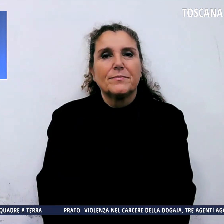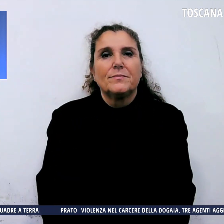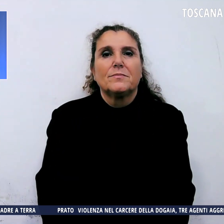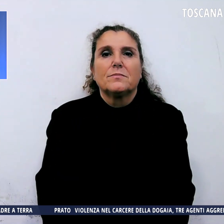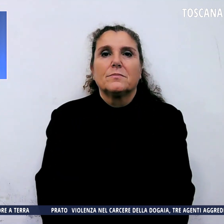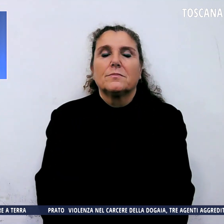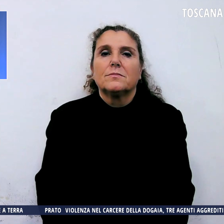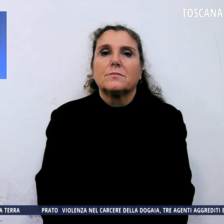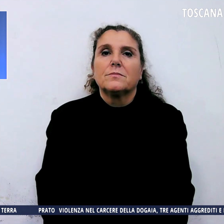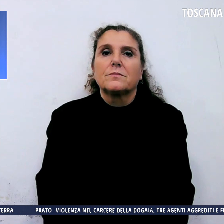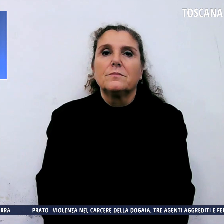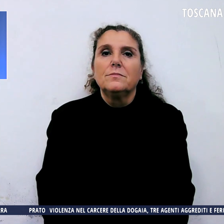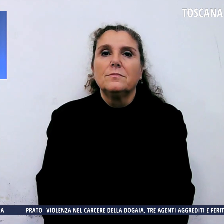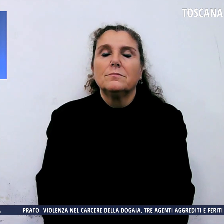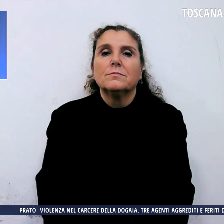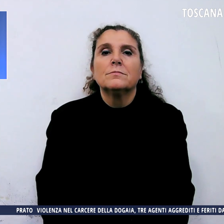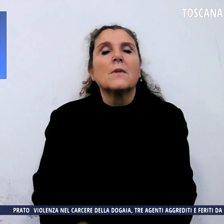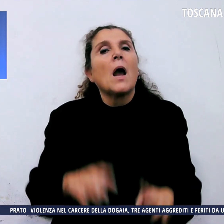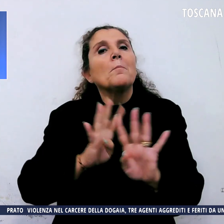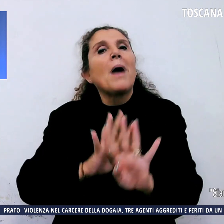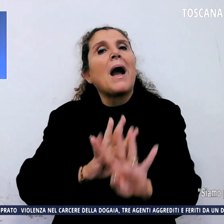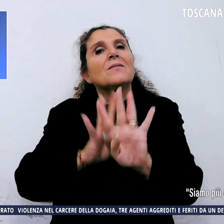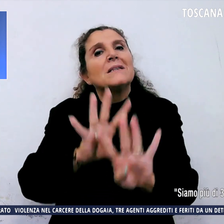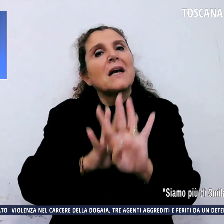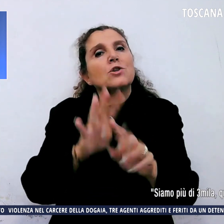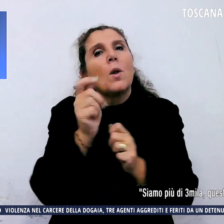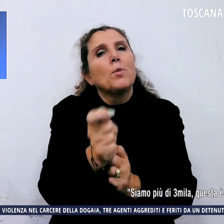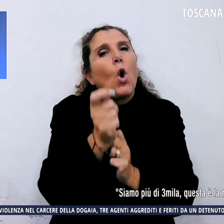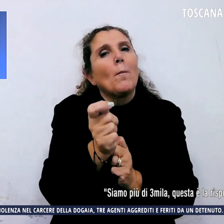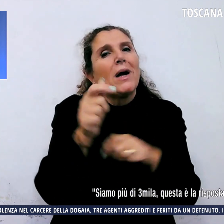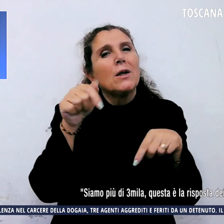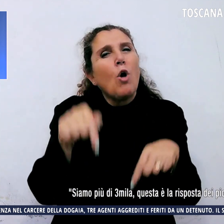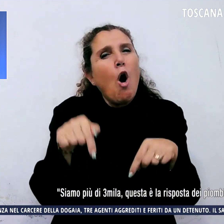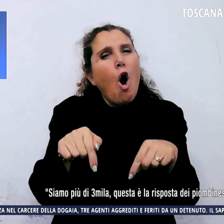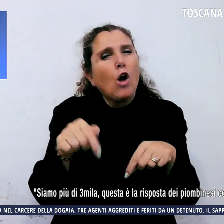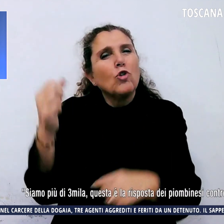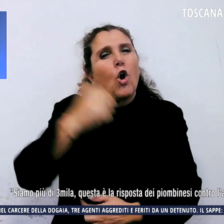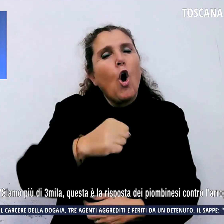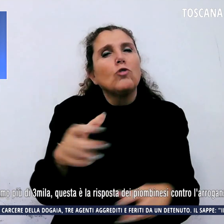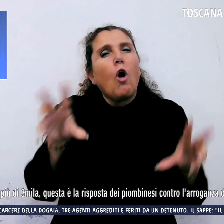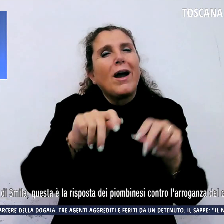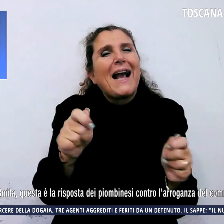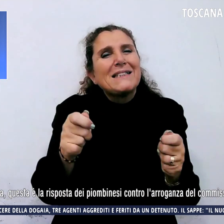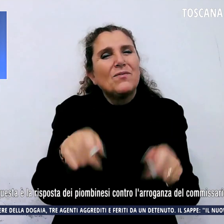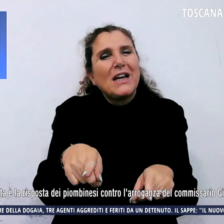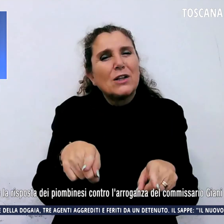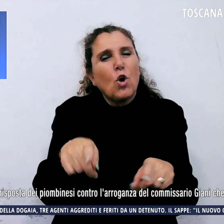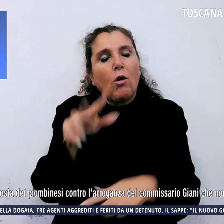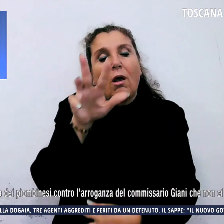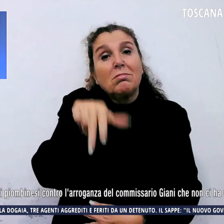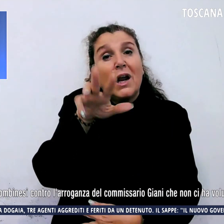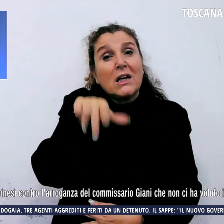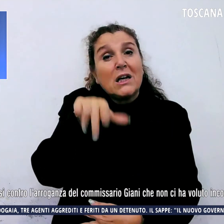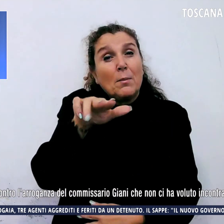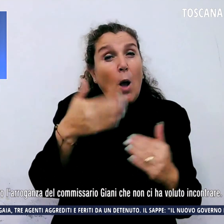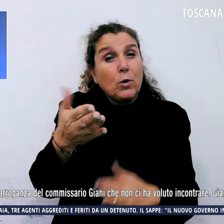E manifestazione oggi a Piombino contro il rigassificatore, siamo più di 3000. Questa è la risposta